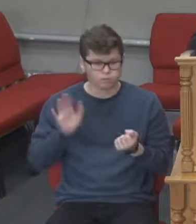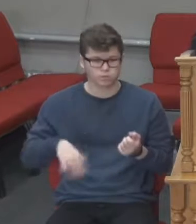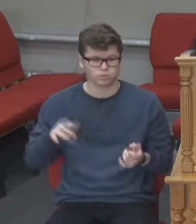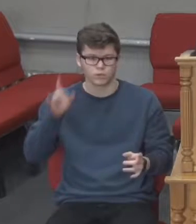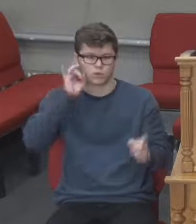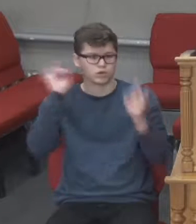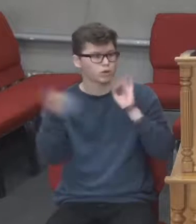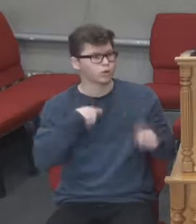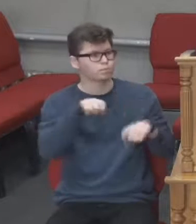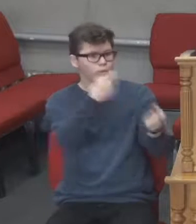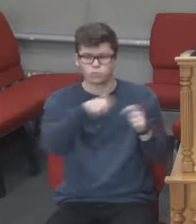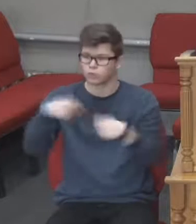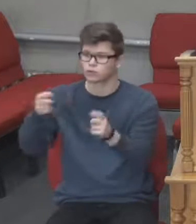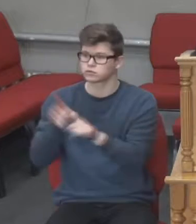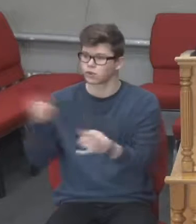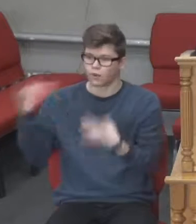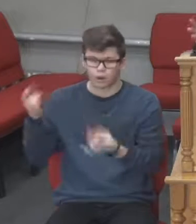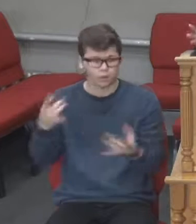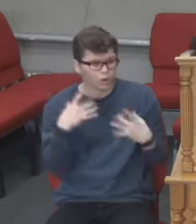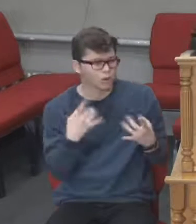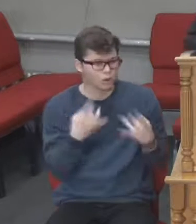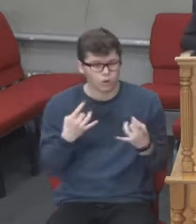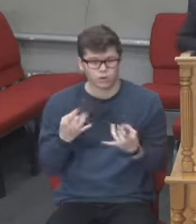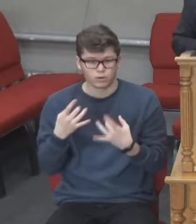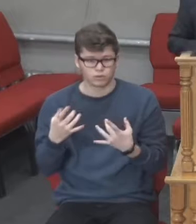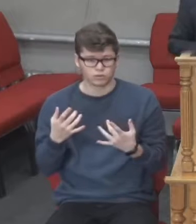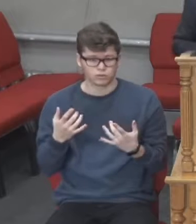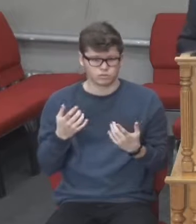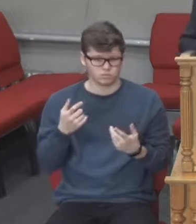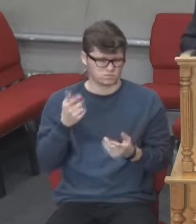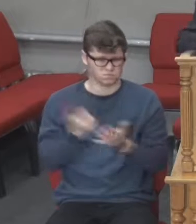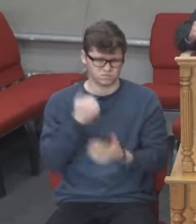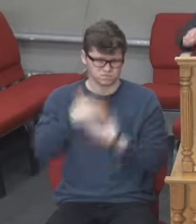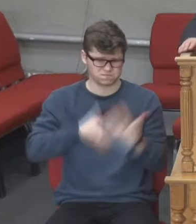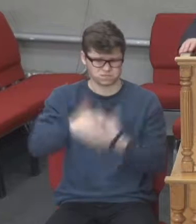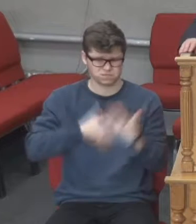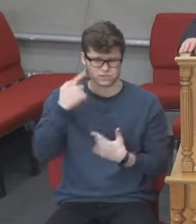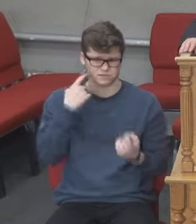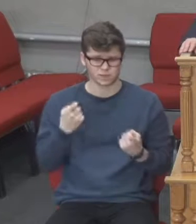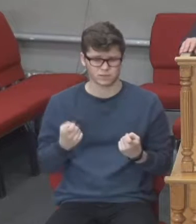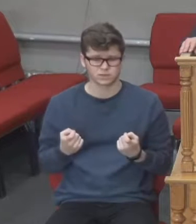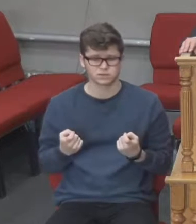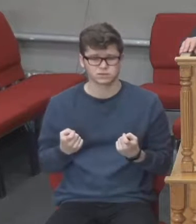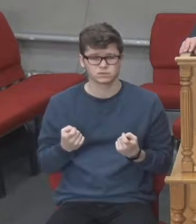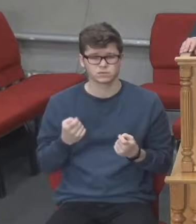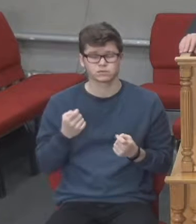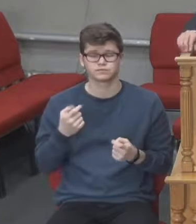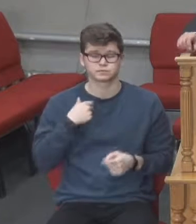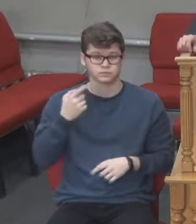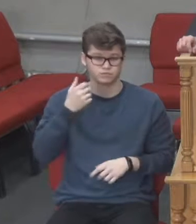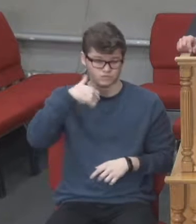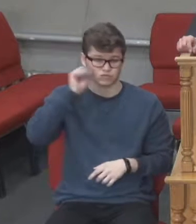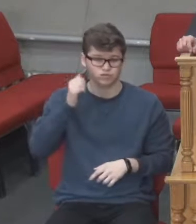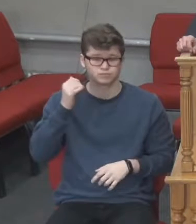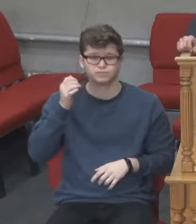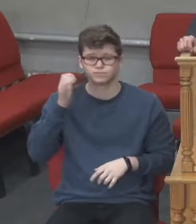Не всю правду нам там розказують, багато так неправди говорять. Я вчора слухав інтерв'ю